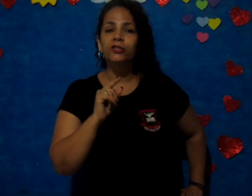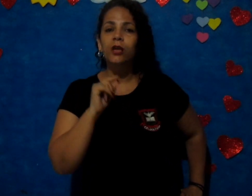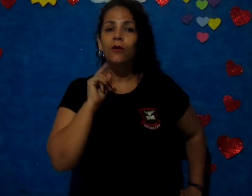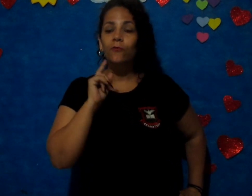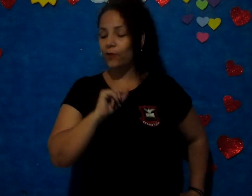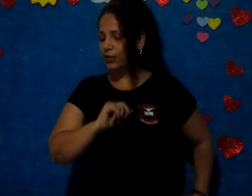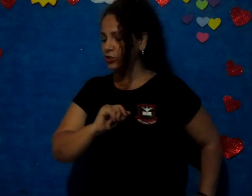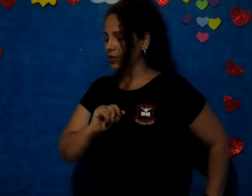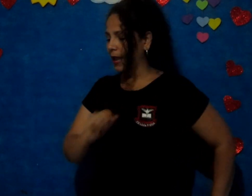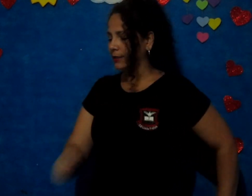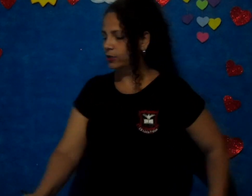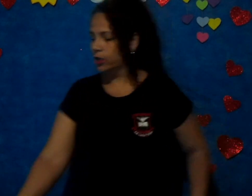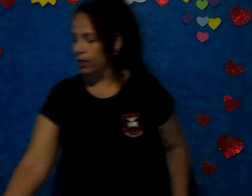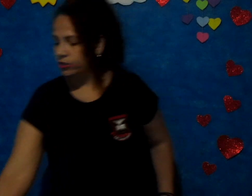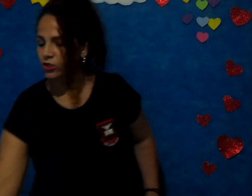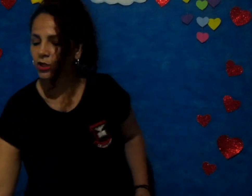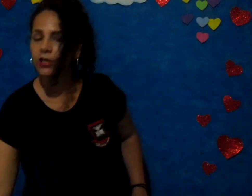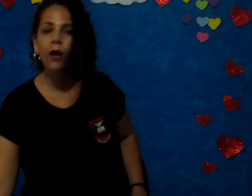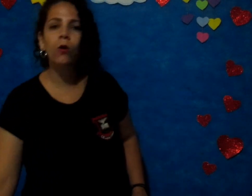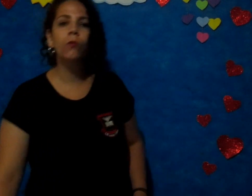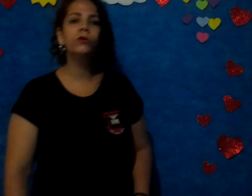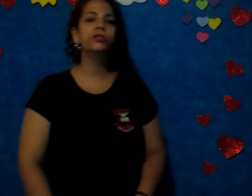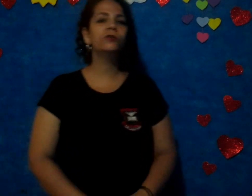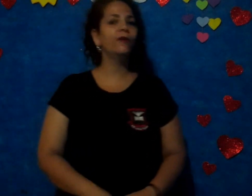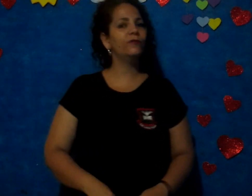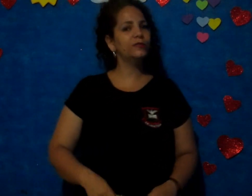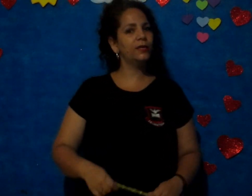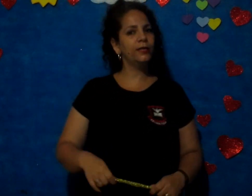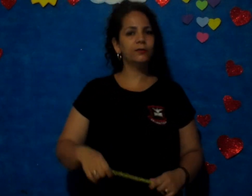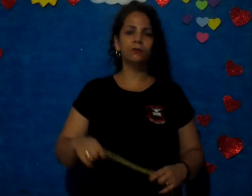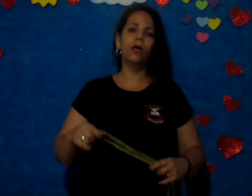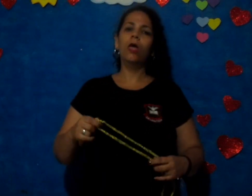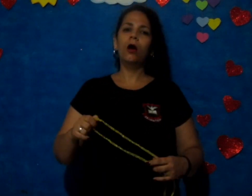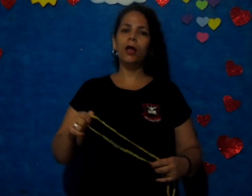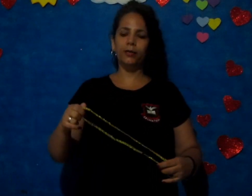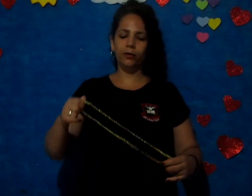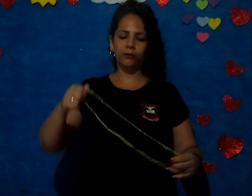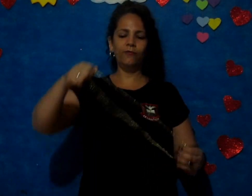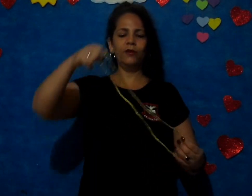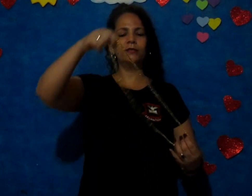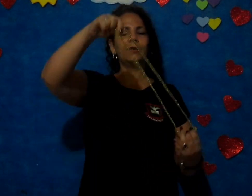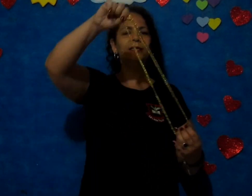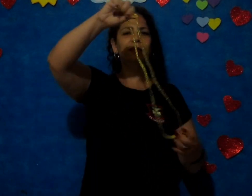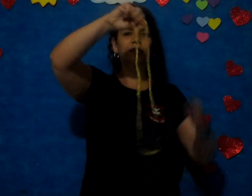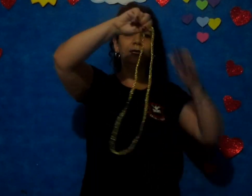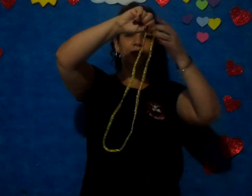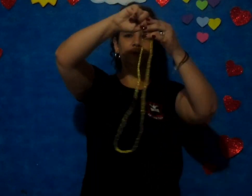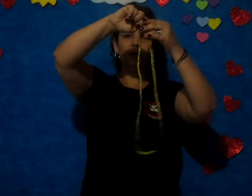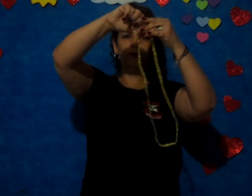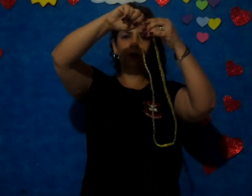fechadas! Tia, como a gente vai fazer isso? Olha aqui, Tá vendo essa linha aqui na minha mão?